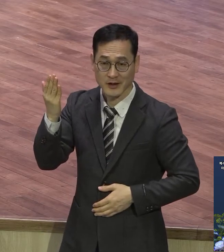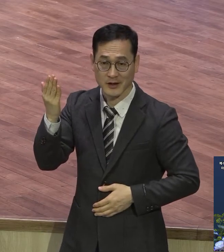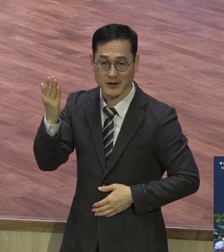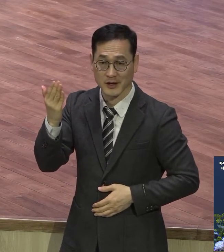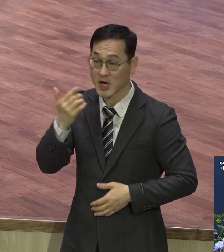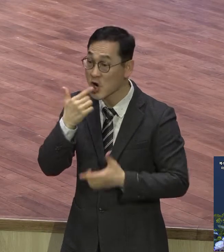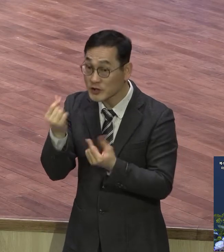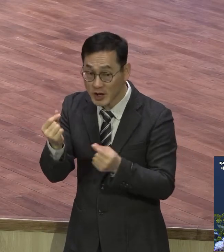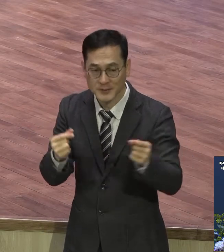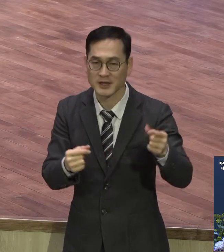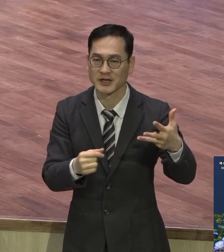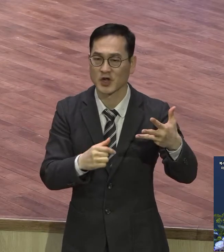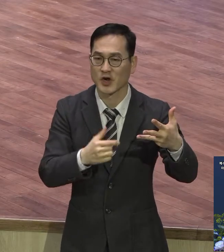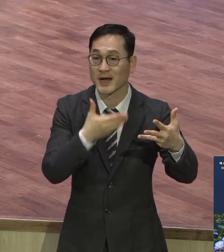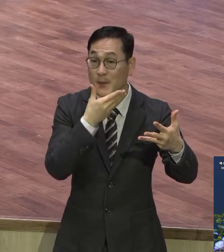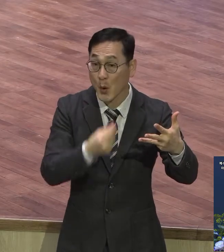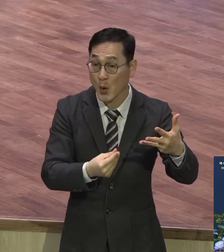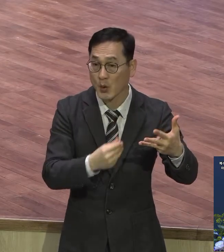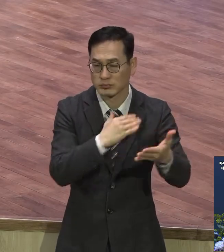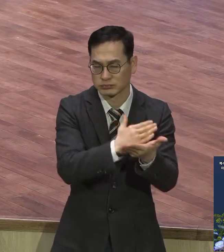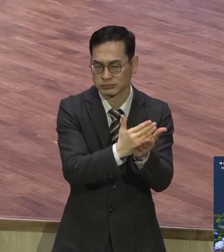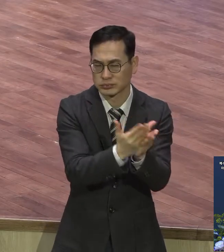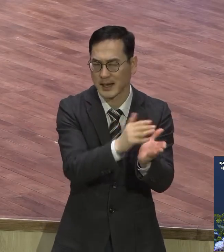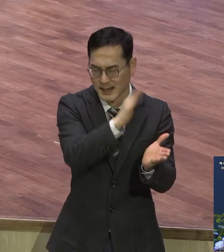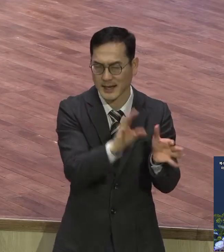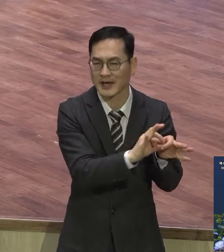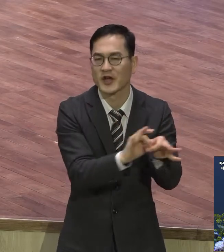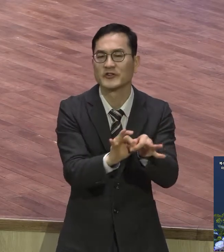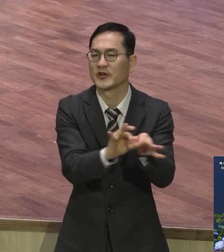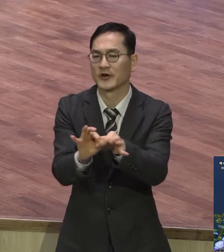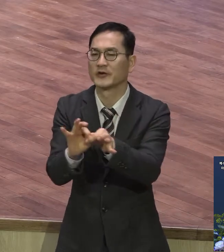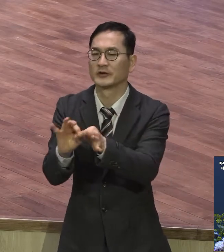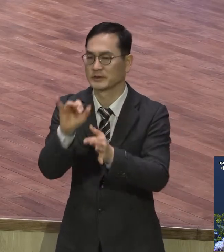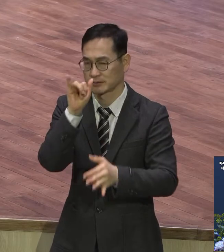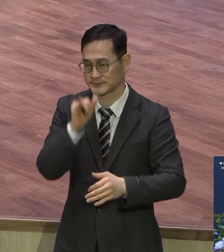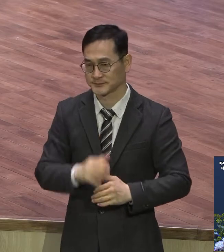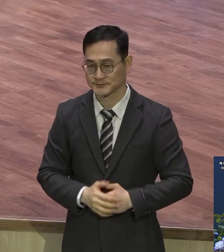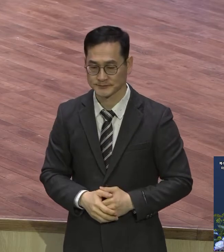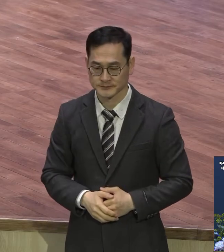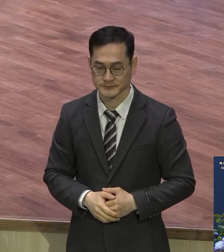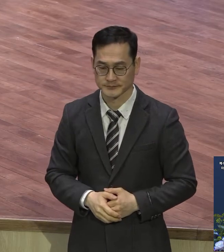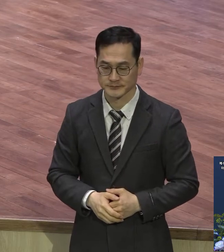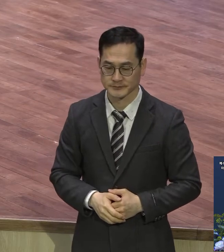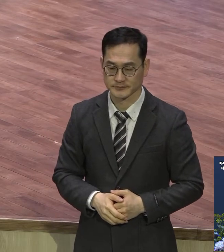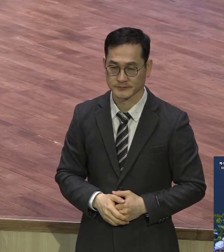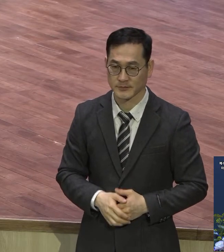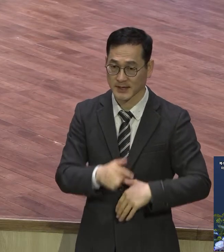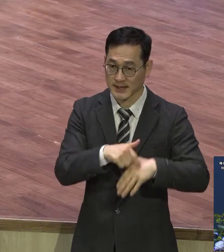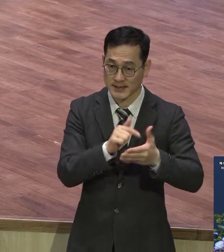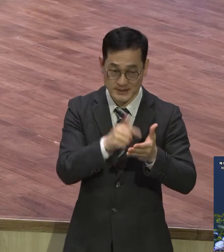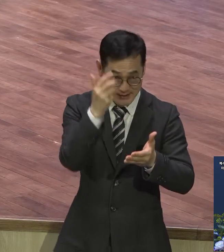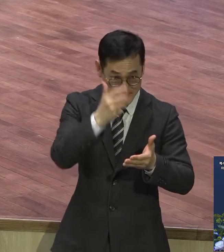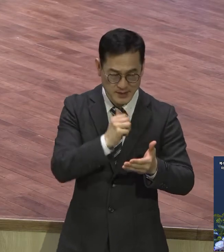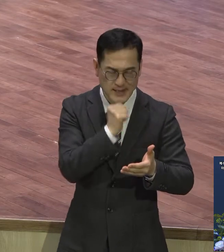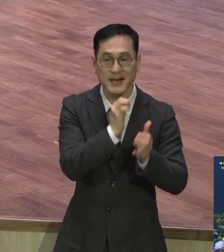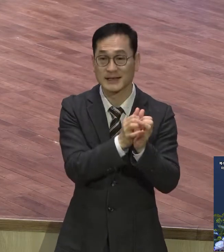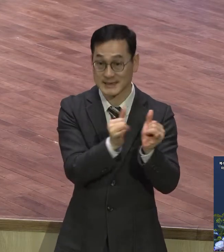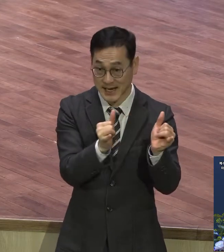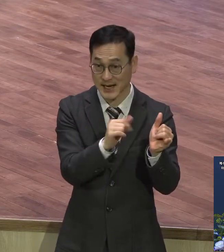그렇게 말씀하고 있어요. 그래서 이 팔복은요. 처음 제 신명이 가난한 자로부터 정확하게